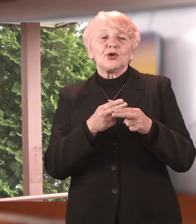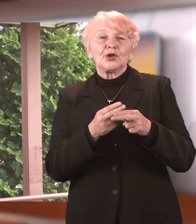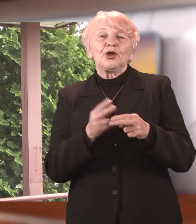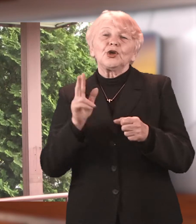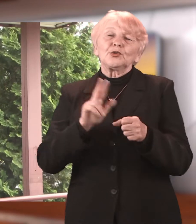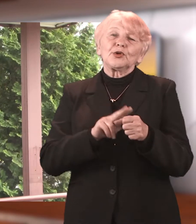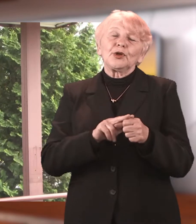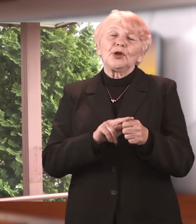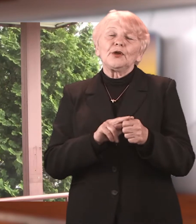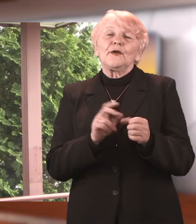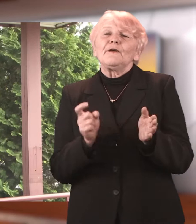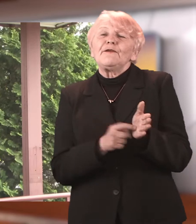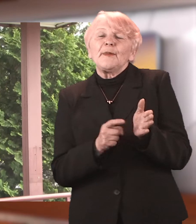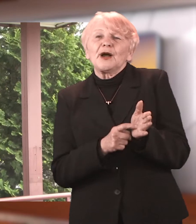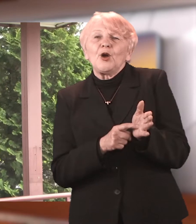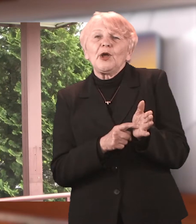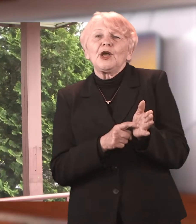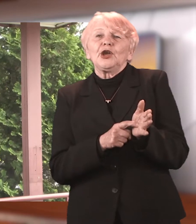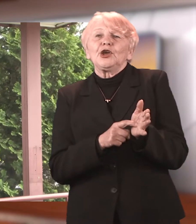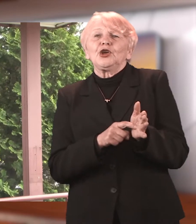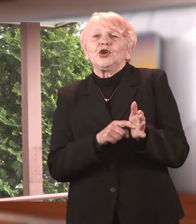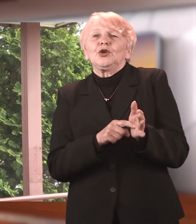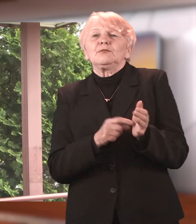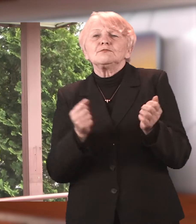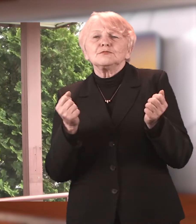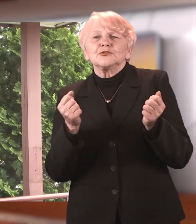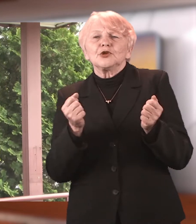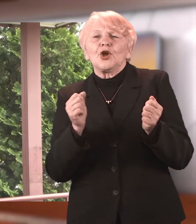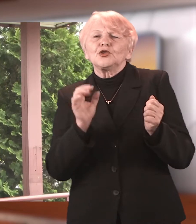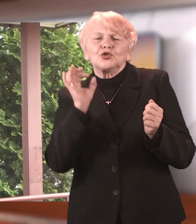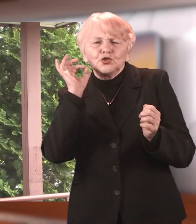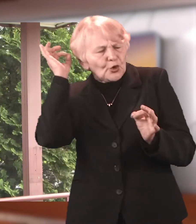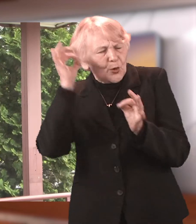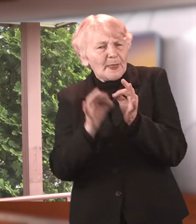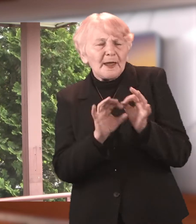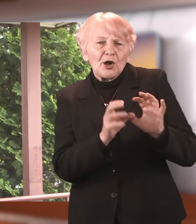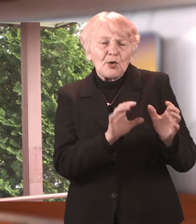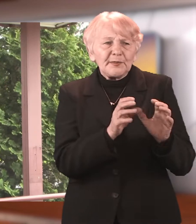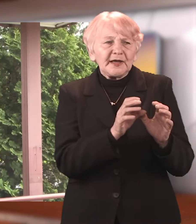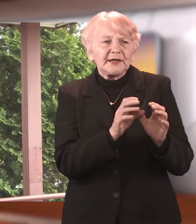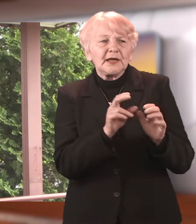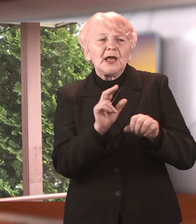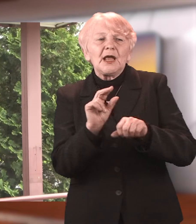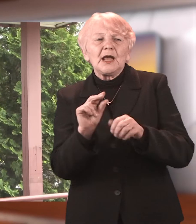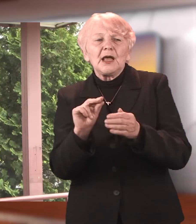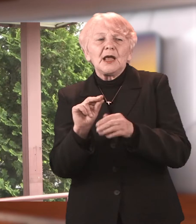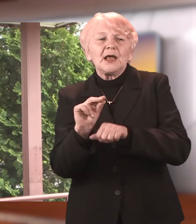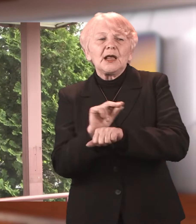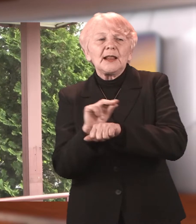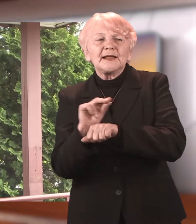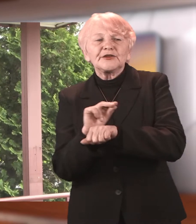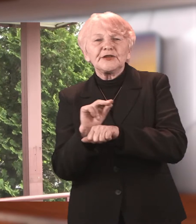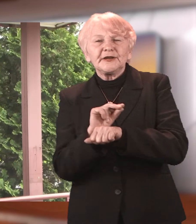intensywnego leczenia. Natomiast musiały być zachowane wszystkie te warunki reżimu